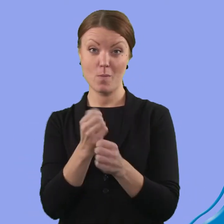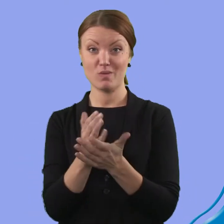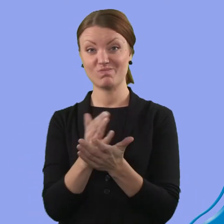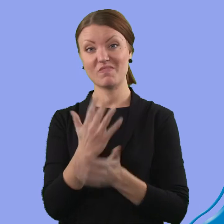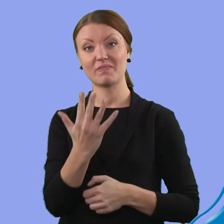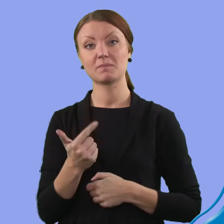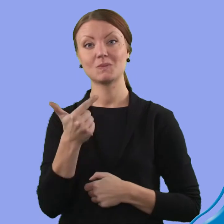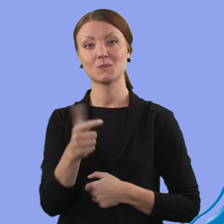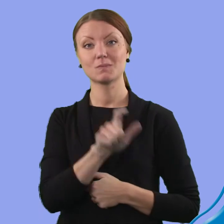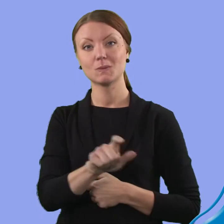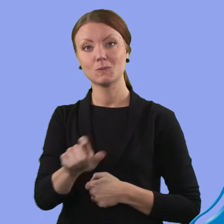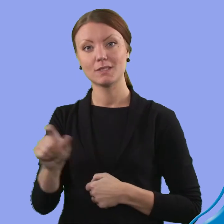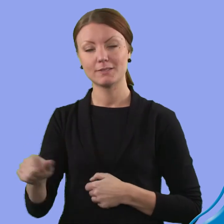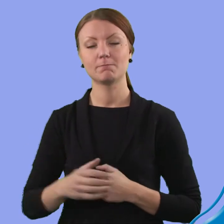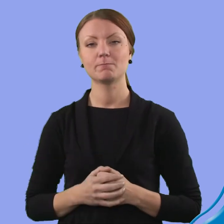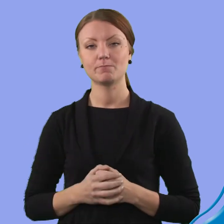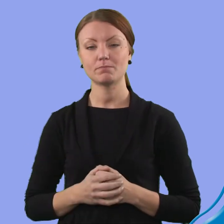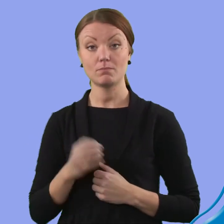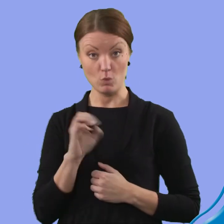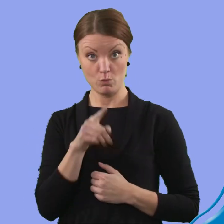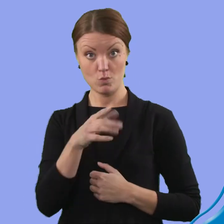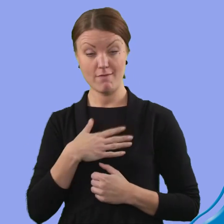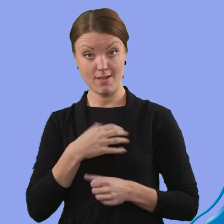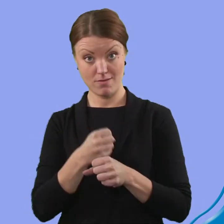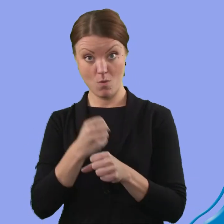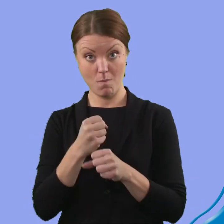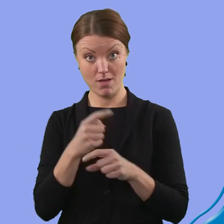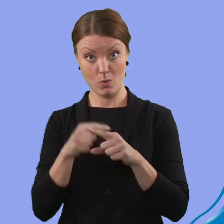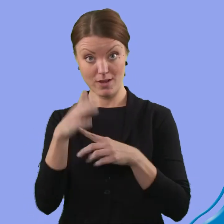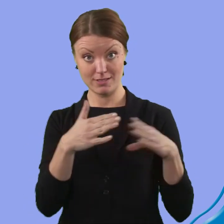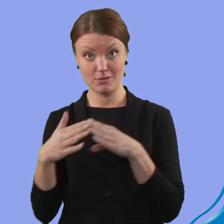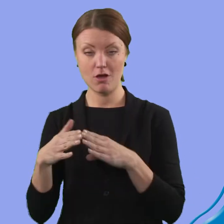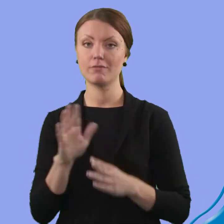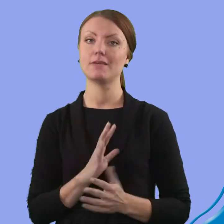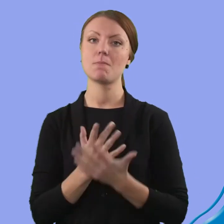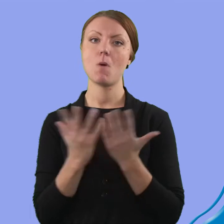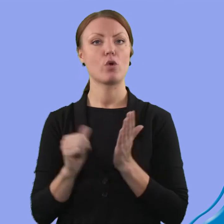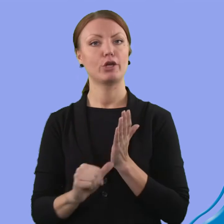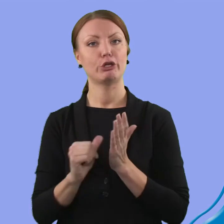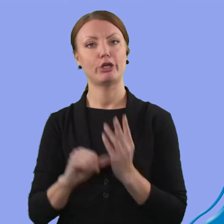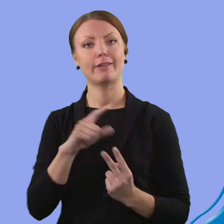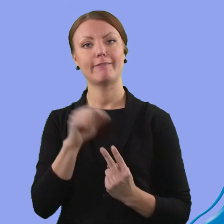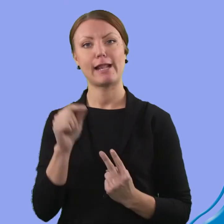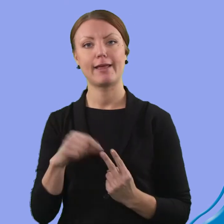ungefär 5 000 personer. Om du vill jobba i Trollhättans stad finns många olika yrken att välja mellan.